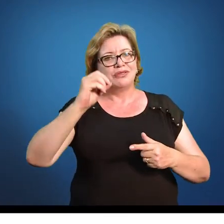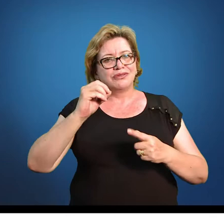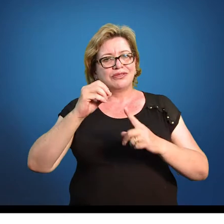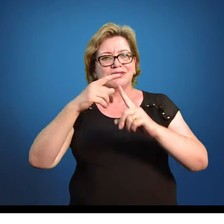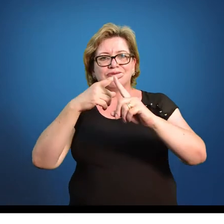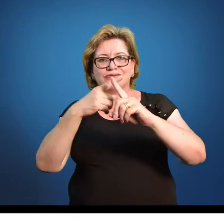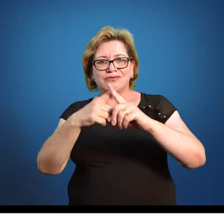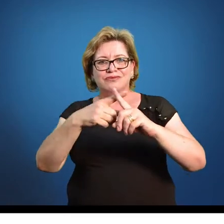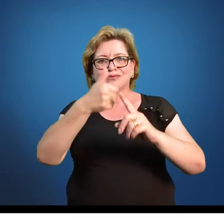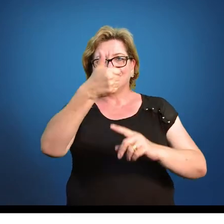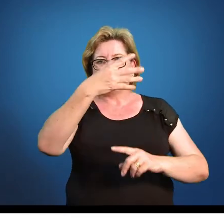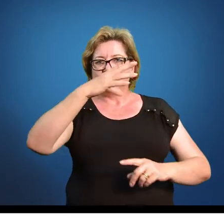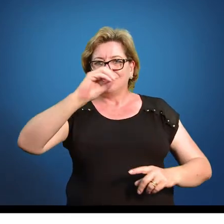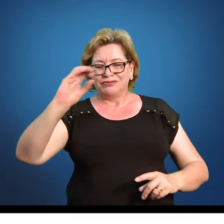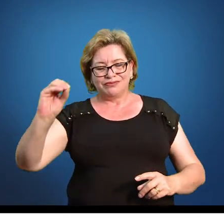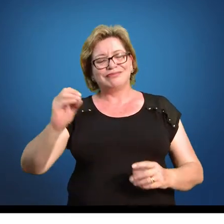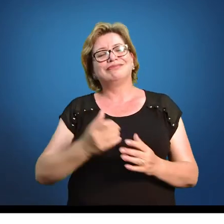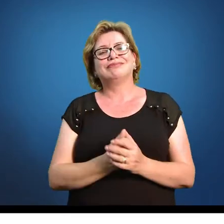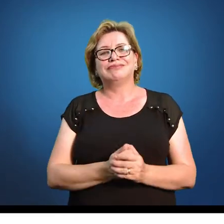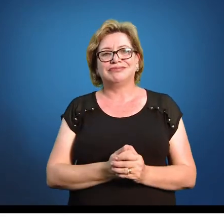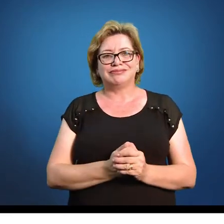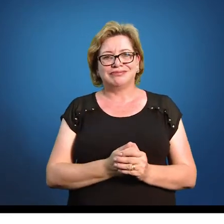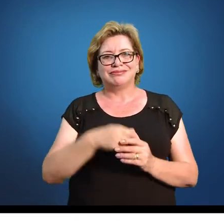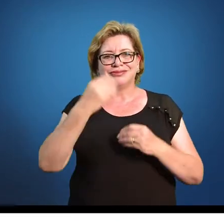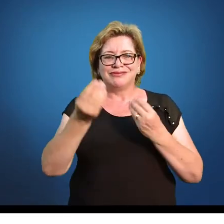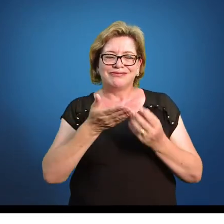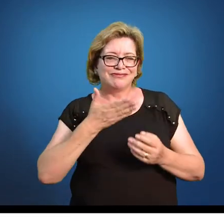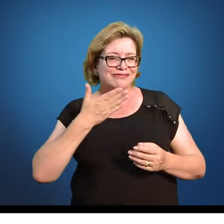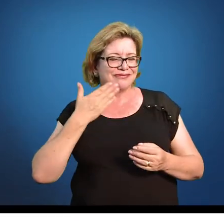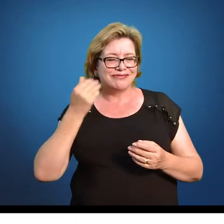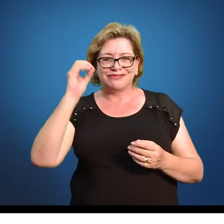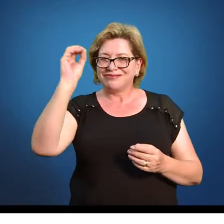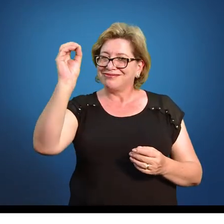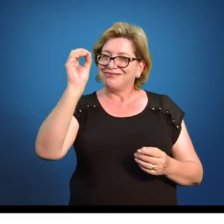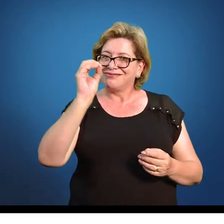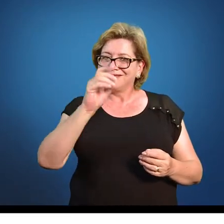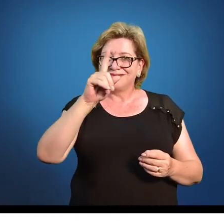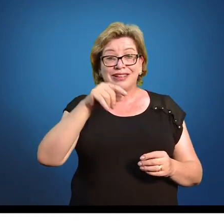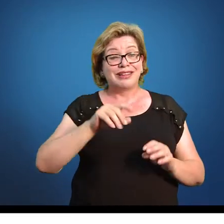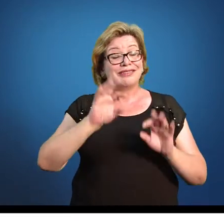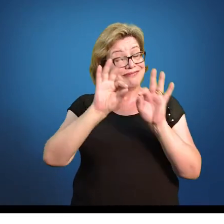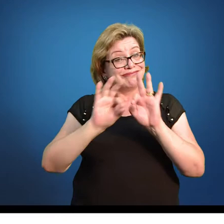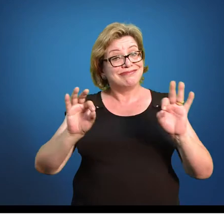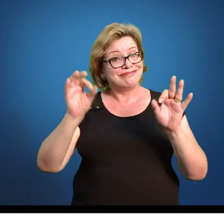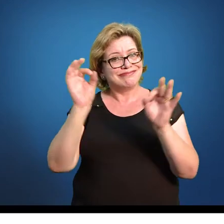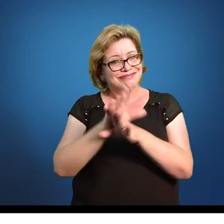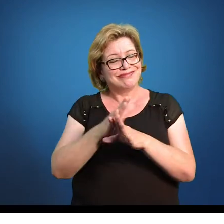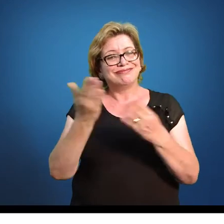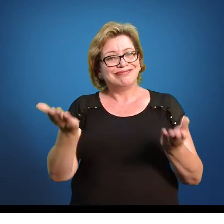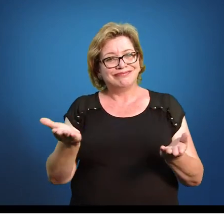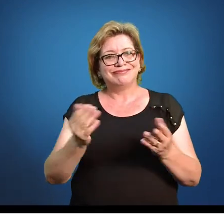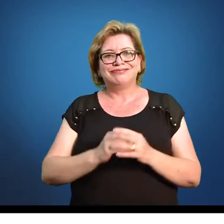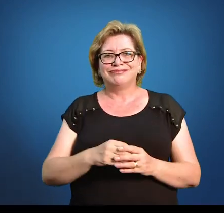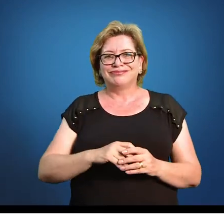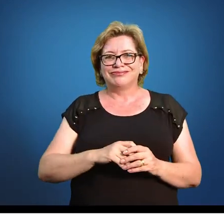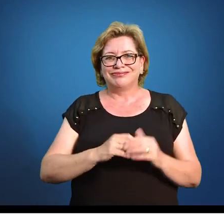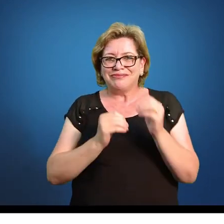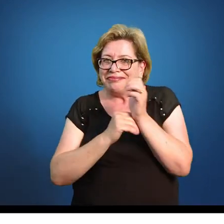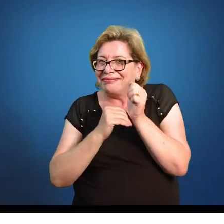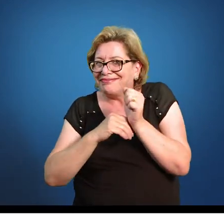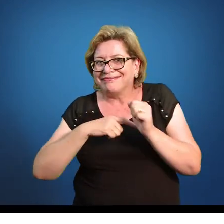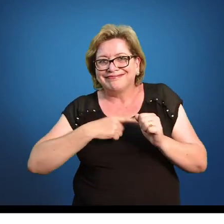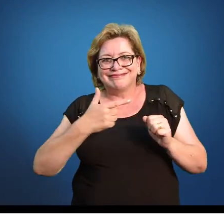e o 20. Ah, mas eu quero em porcentagem. Então eu multiplico por 100. É só isso? É só isso? Não tem segredo.